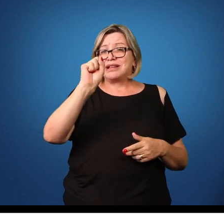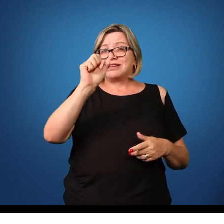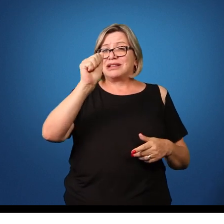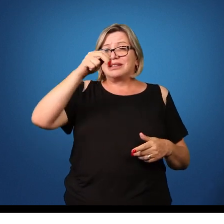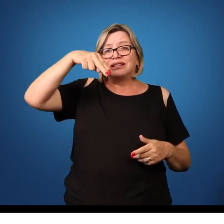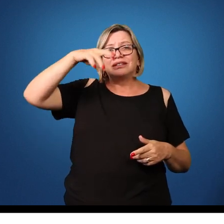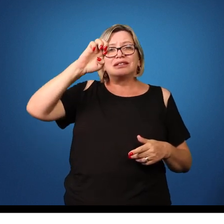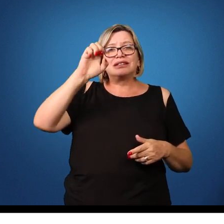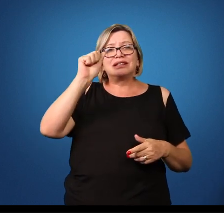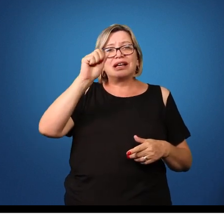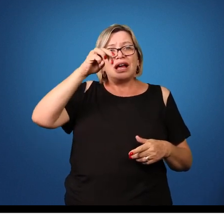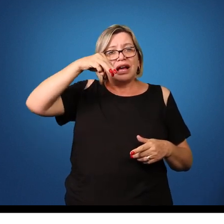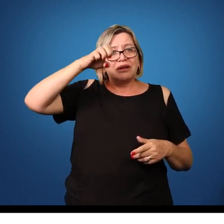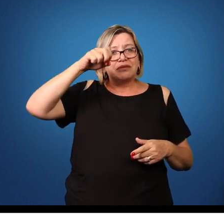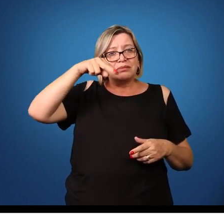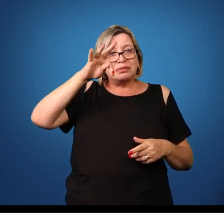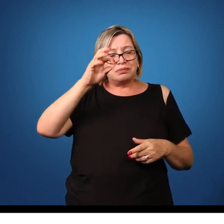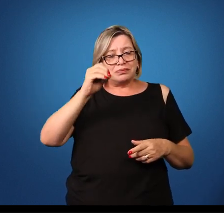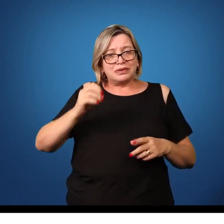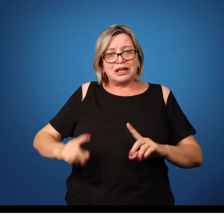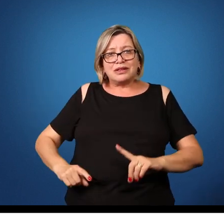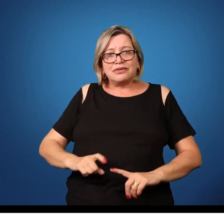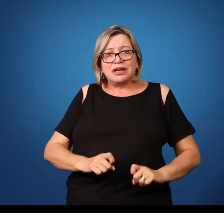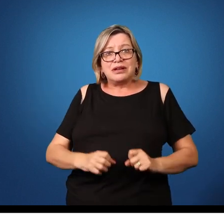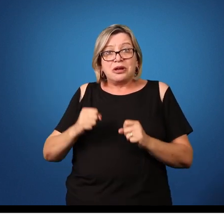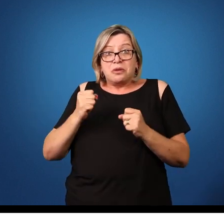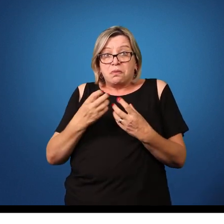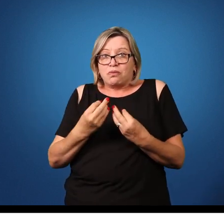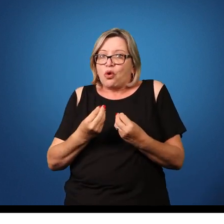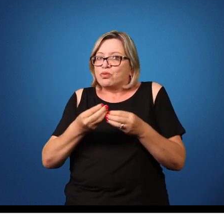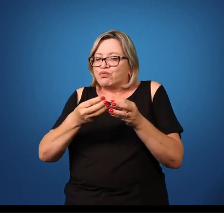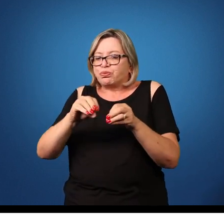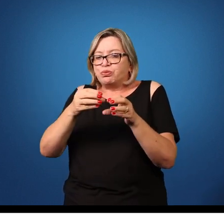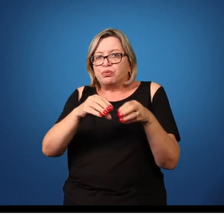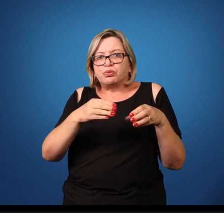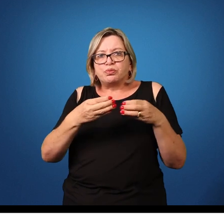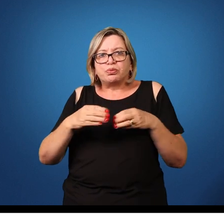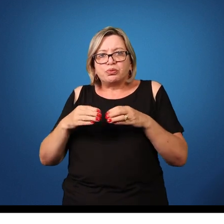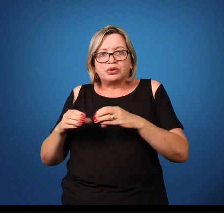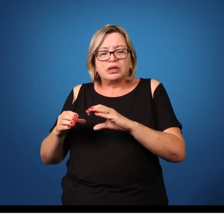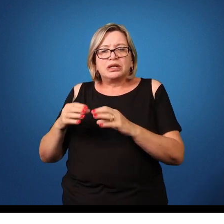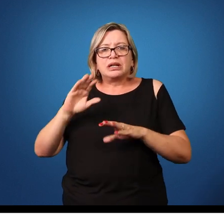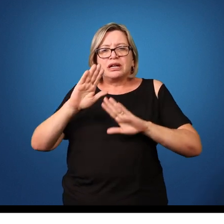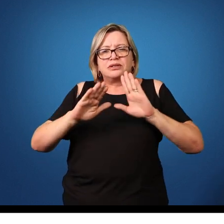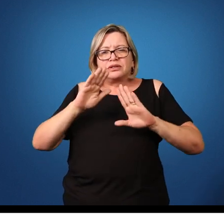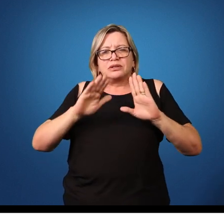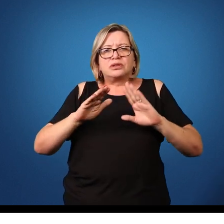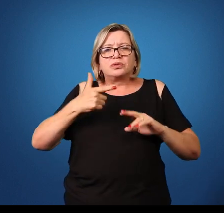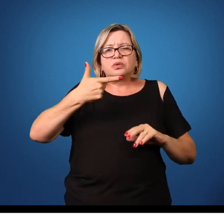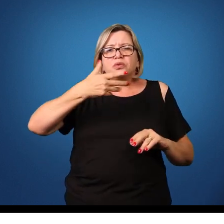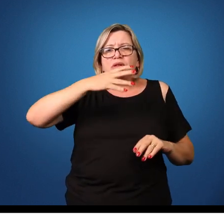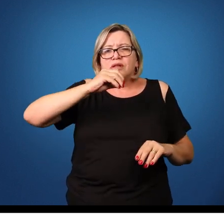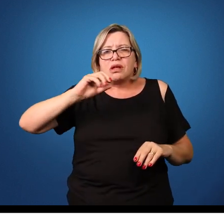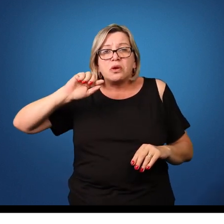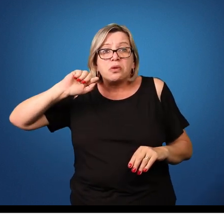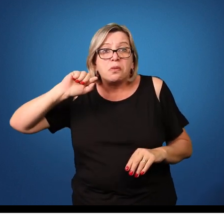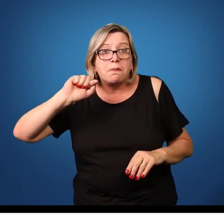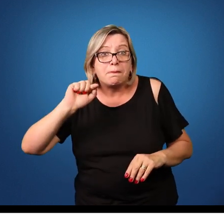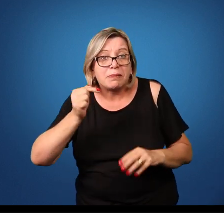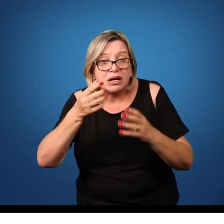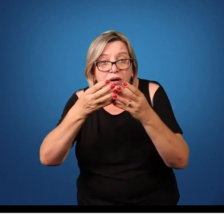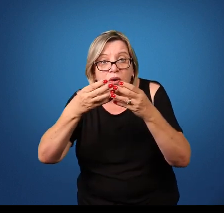Além disso, as fêmeas têm uma alta capacidade de produção de ovos, aproximadamente cerca de 200 mil ovos